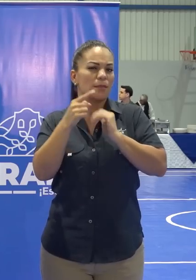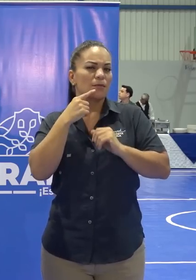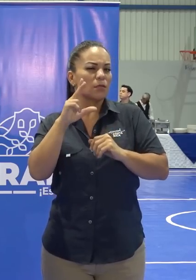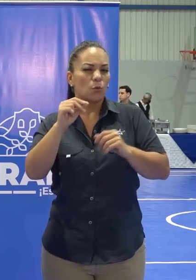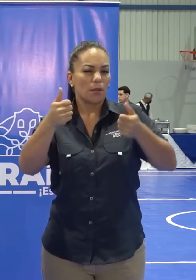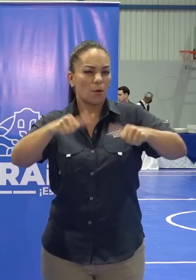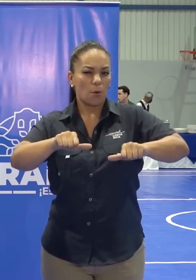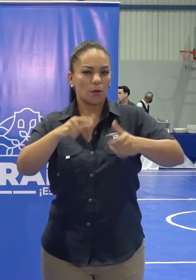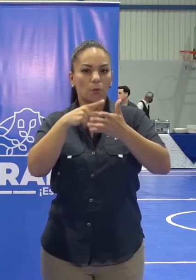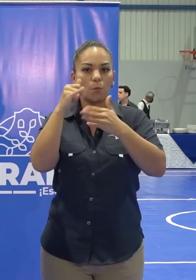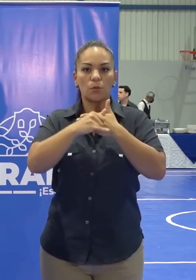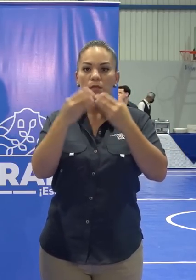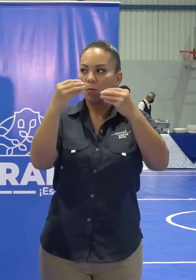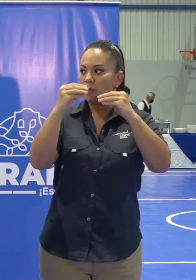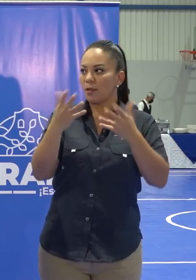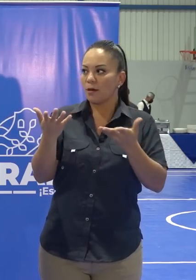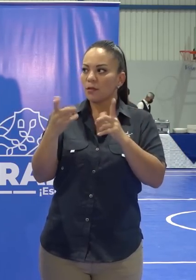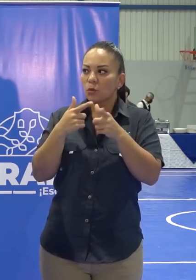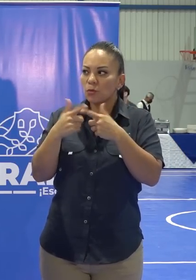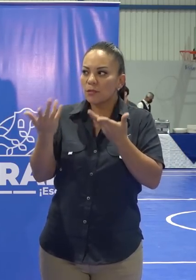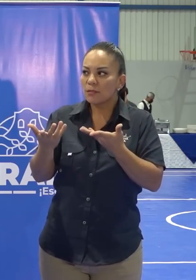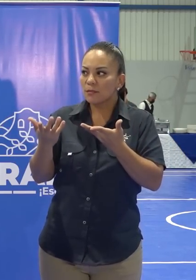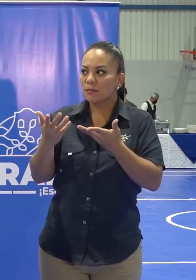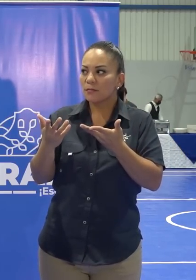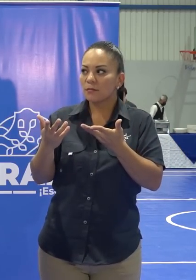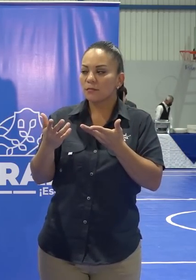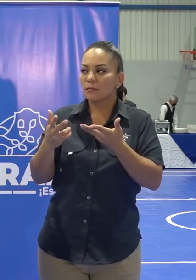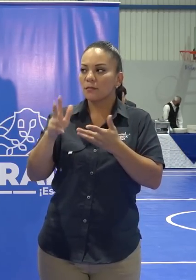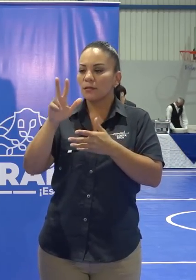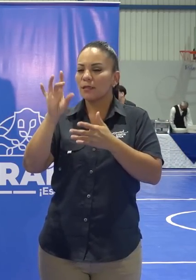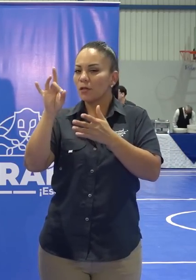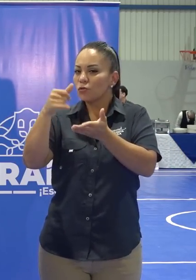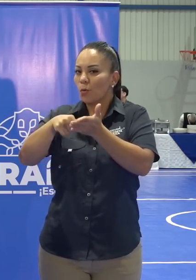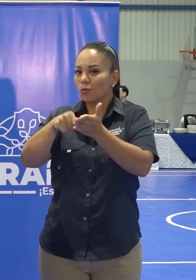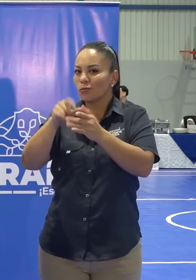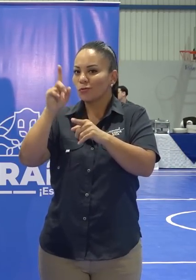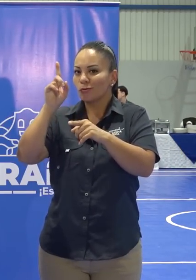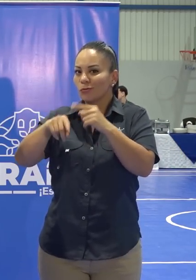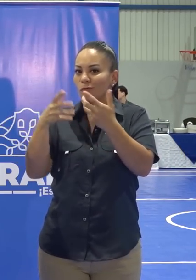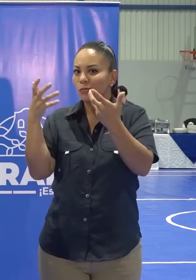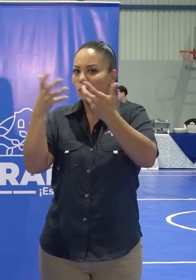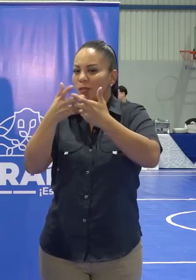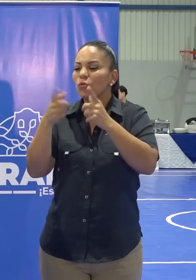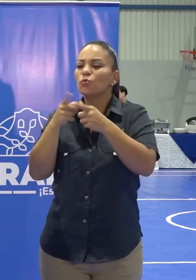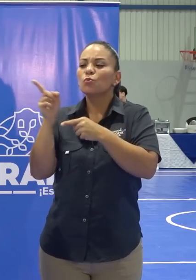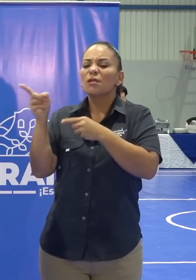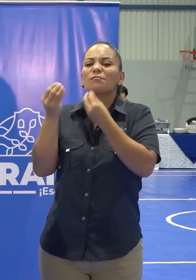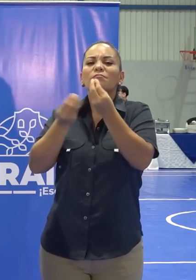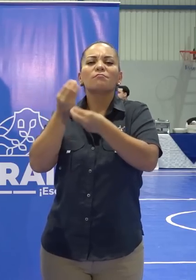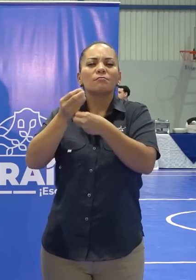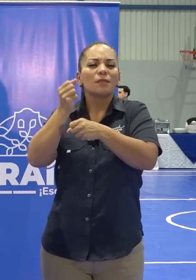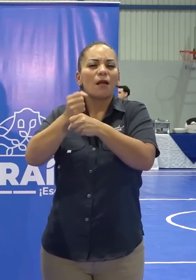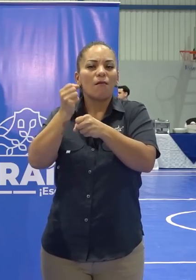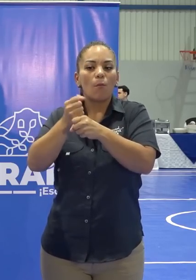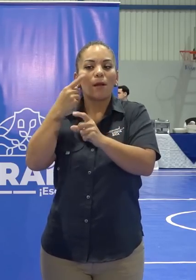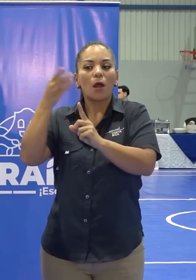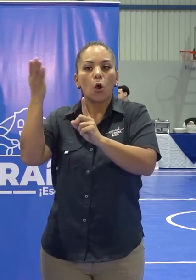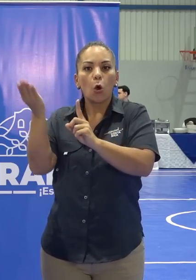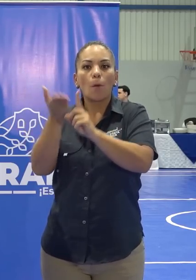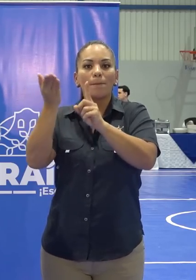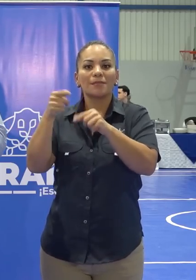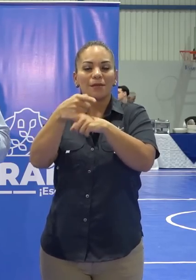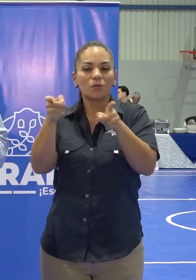a este proyecto, por lo que no se podría calzar esos 38 votos? ¿Usted qué trabajo haría para lograr convencer a esos 38